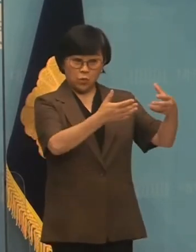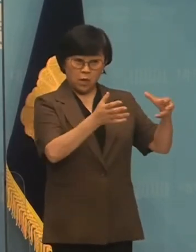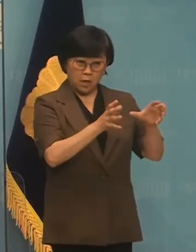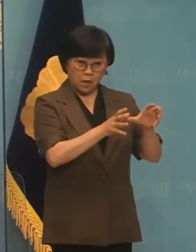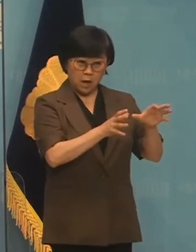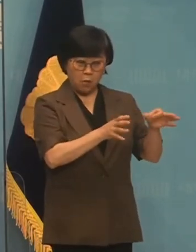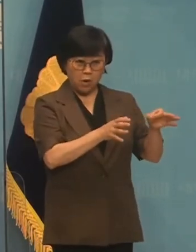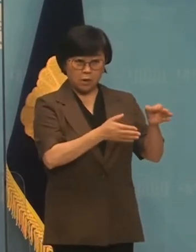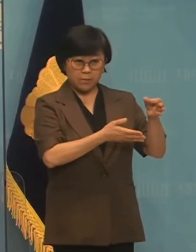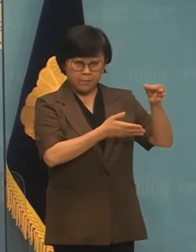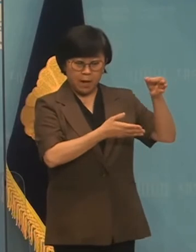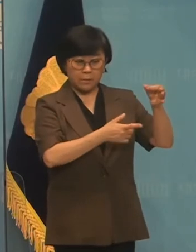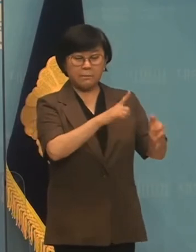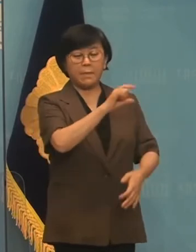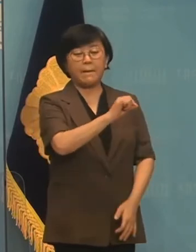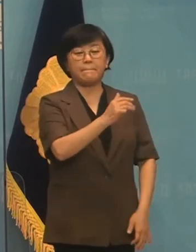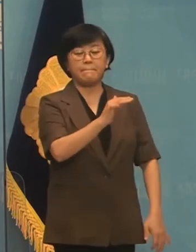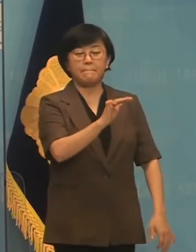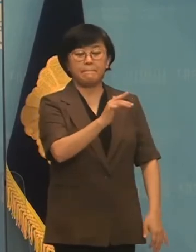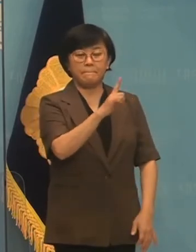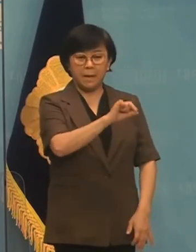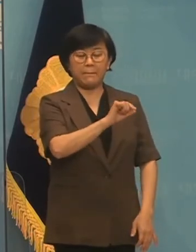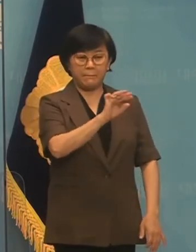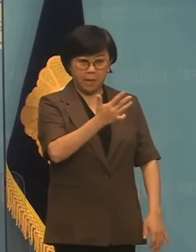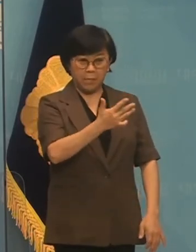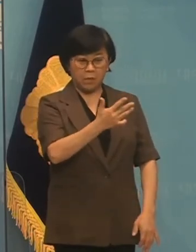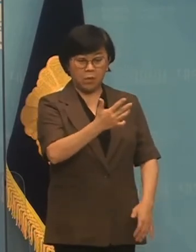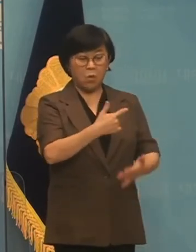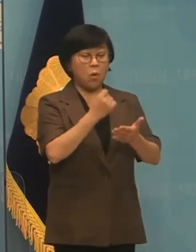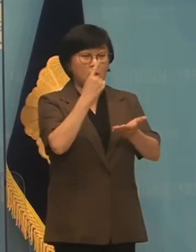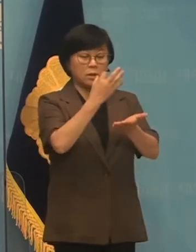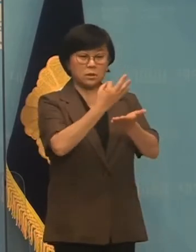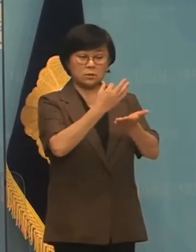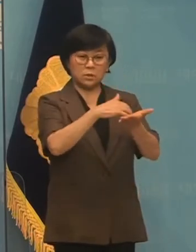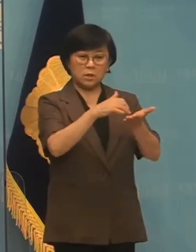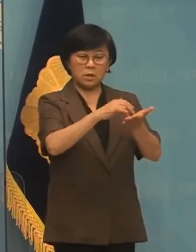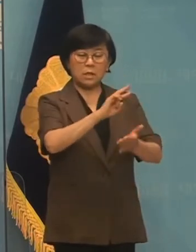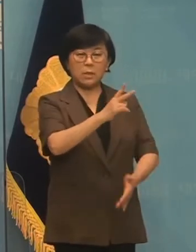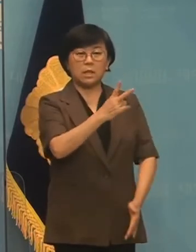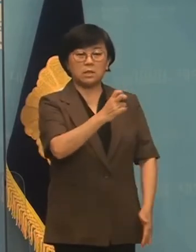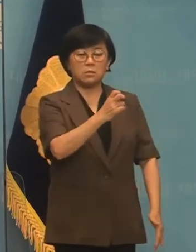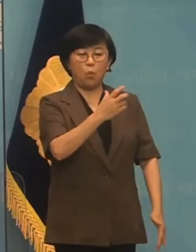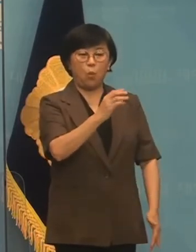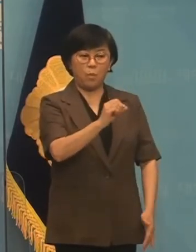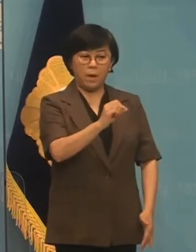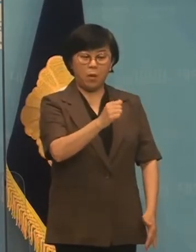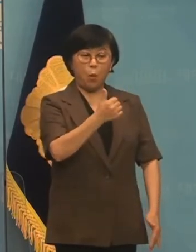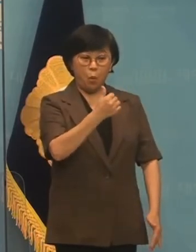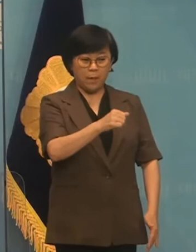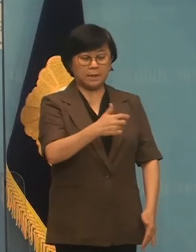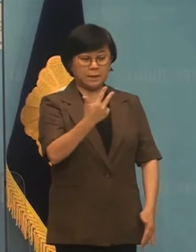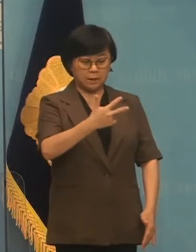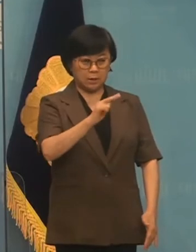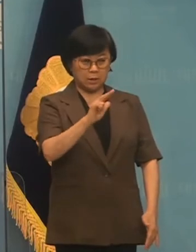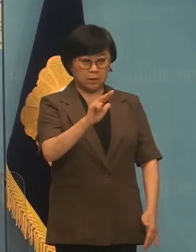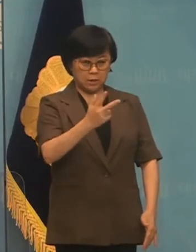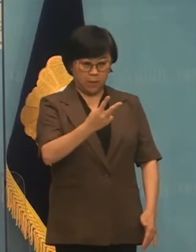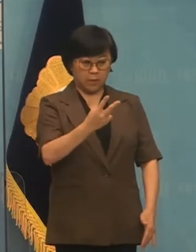인상요구안 시급 만 800원은 월급으로 환산하면 225만 7200월로